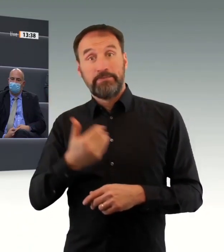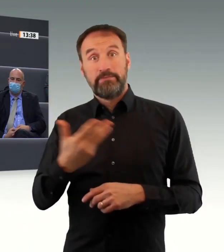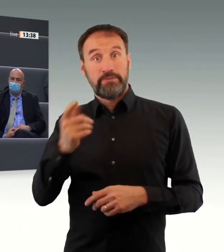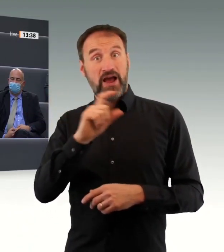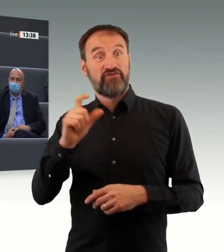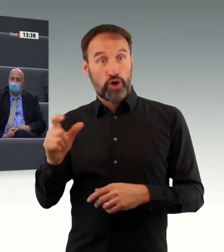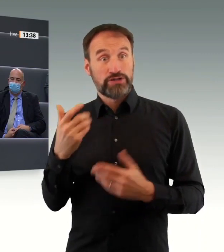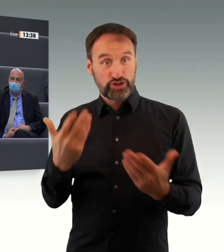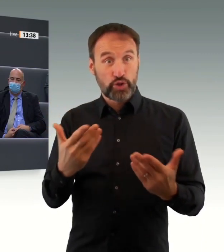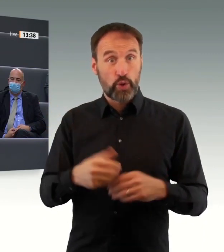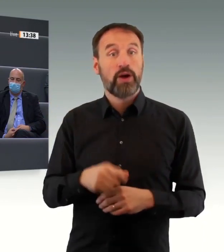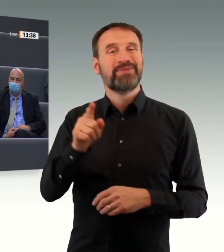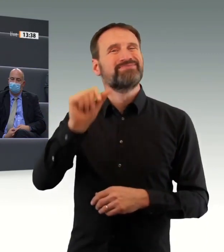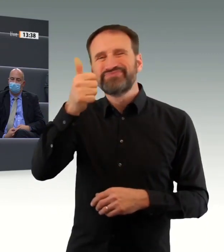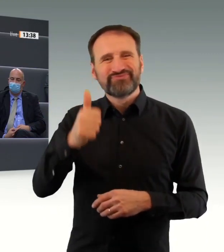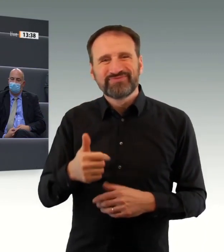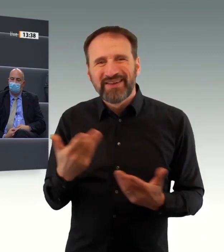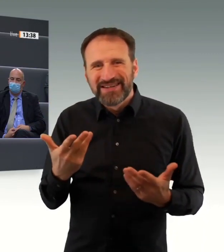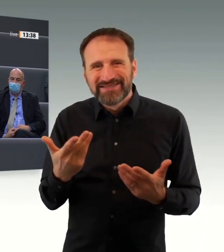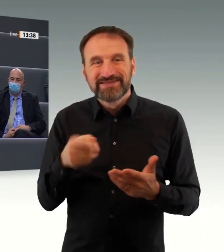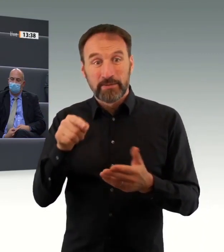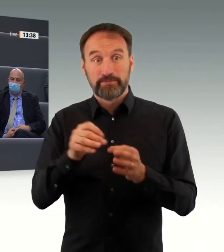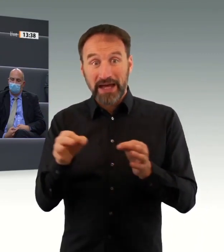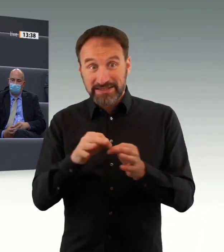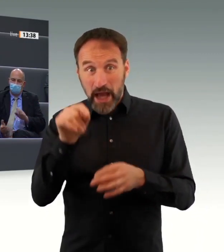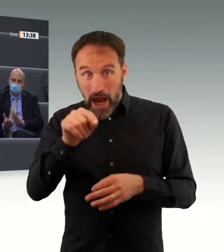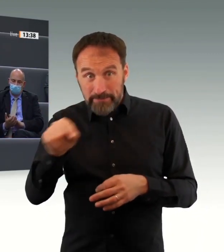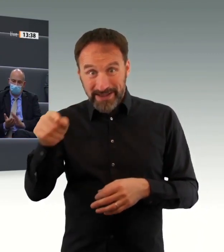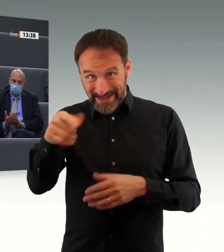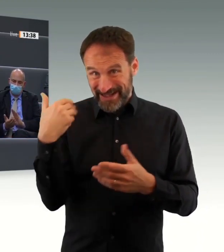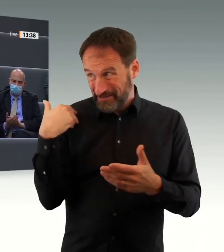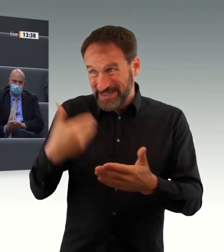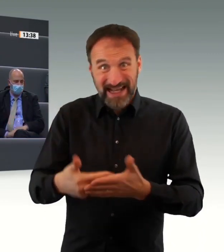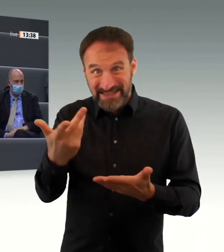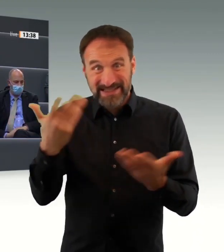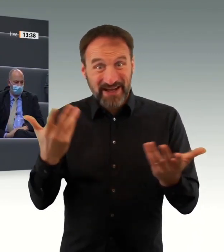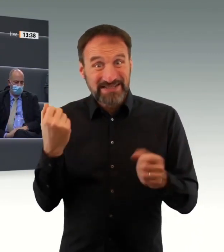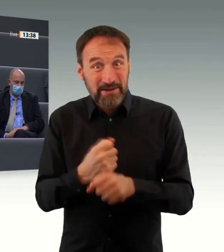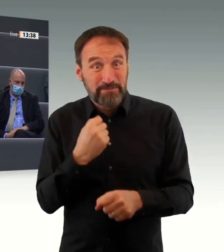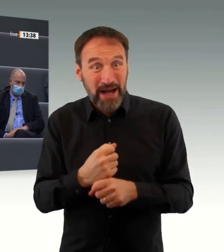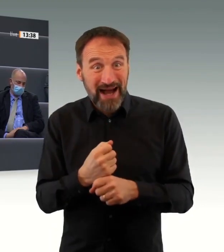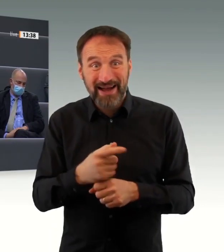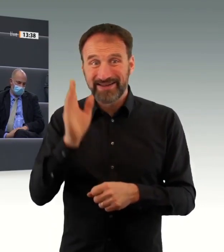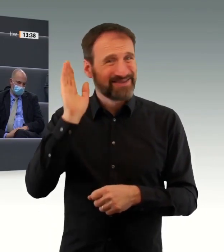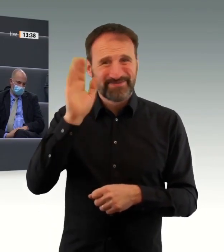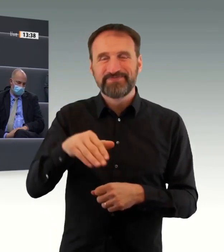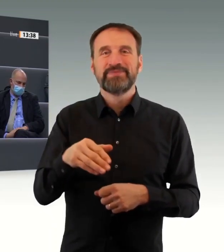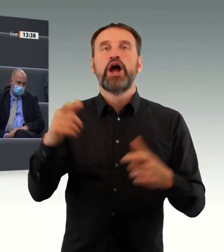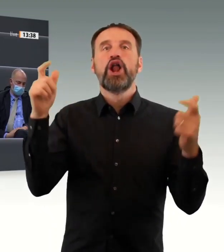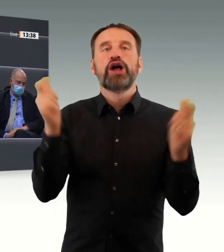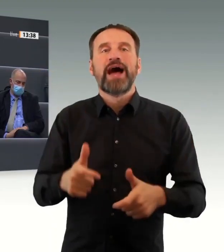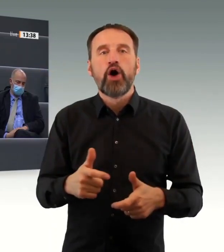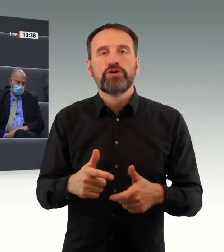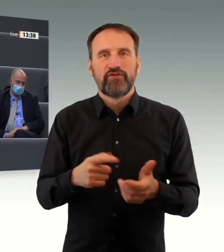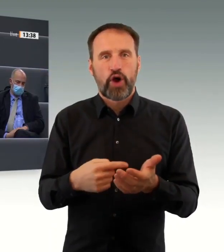Jahr der Fall wäre, weil einfach das Immunsystem der Kinder nicht trainiert ist. Das heißt, wollen Sie für noch mehr Kinder sorgen,